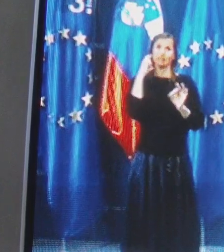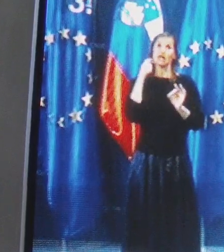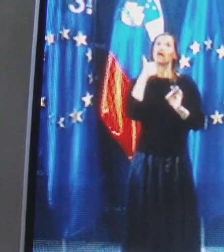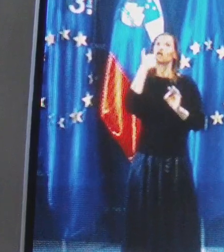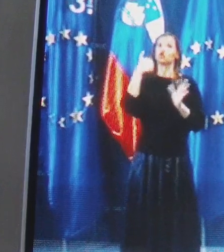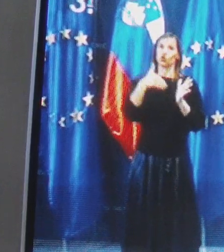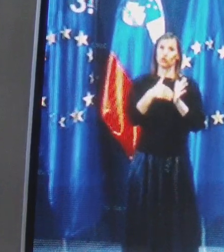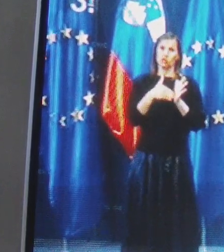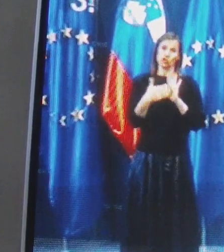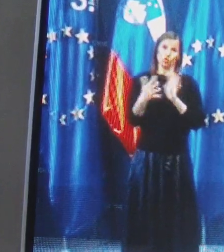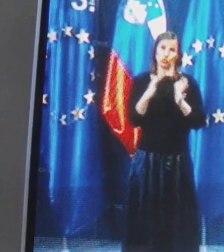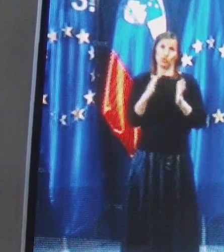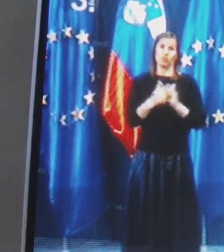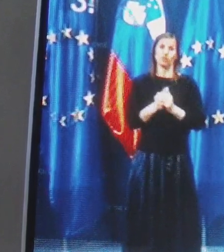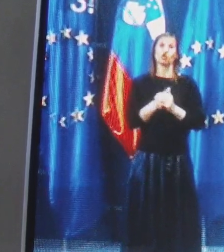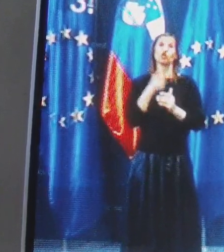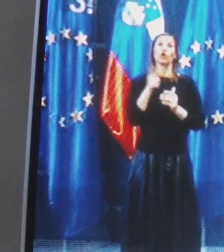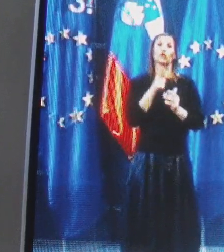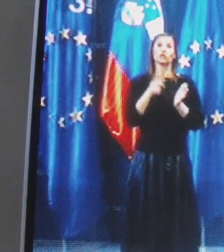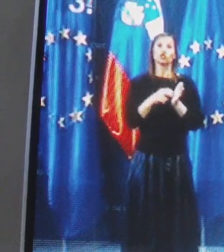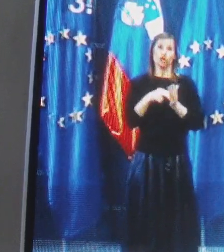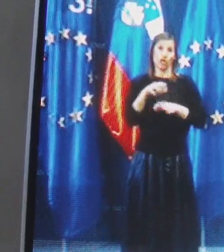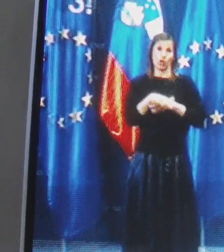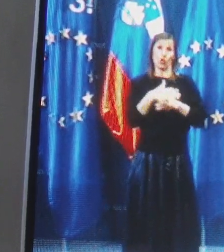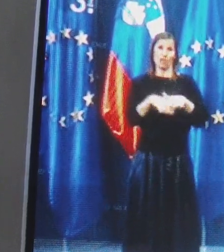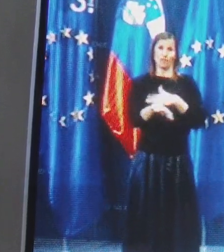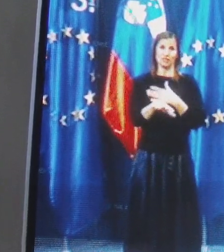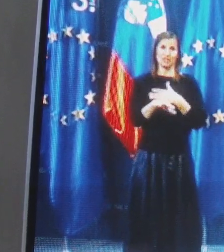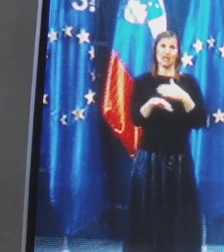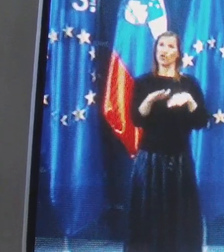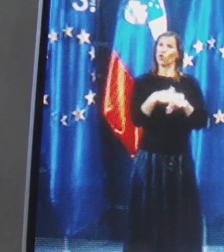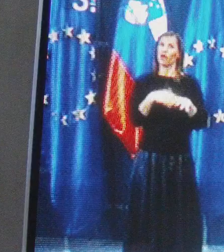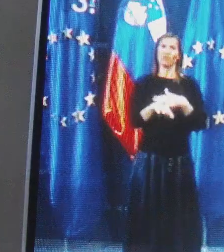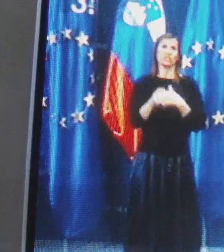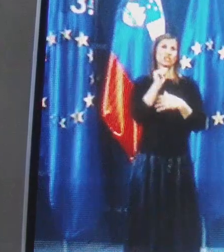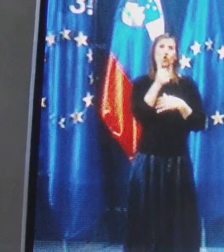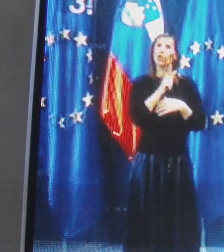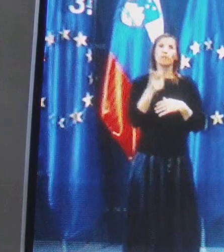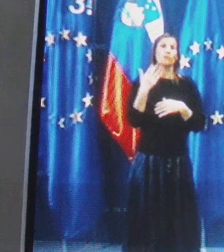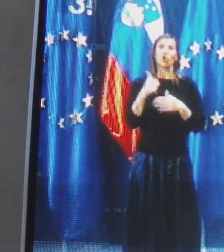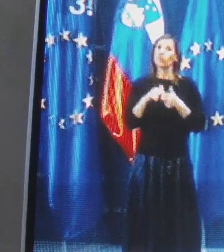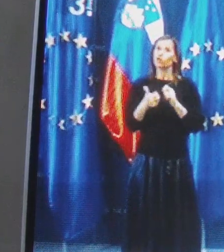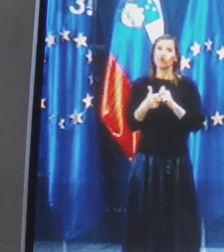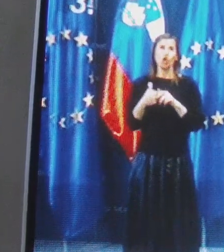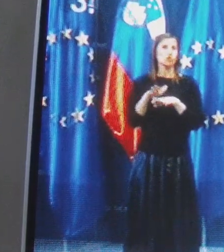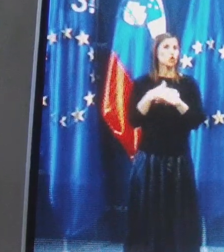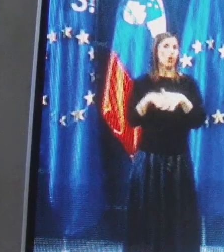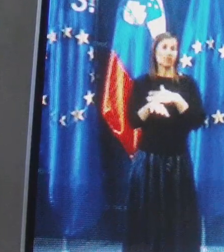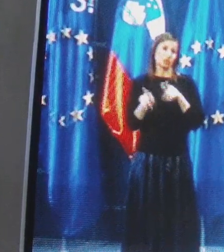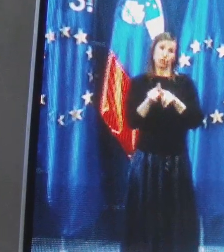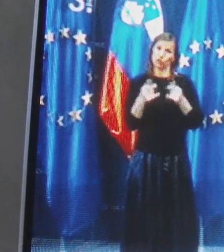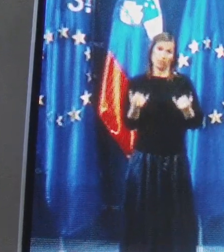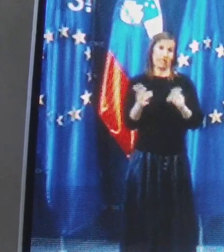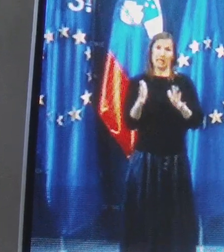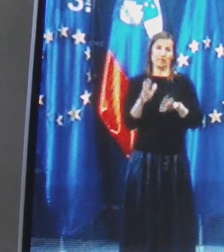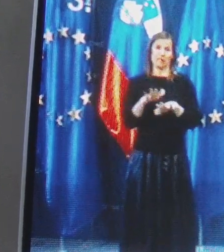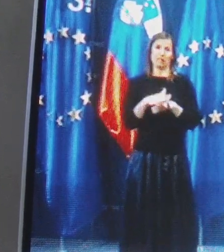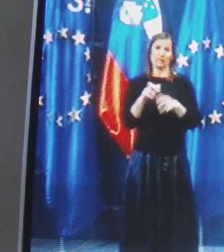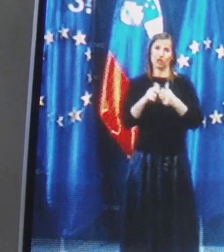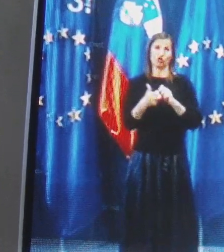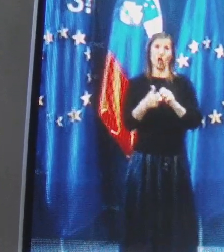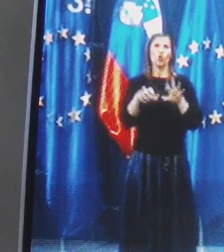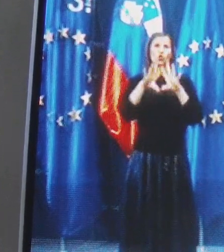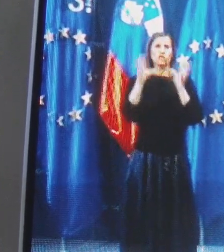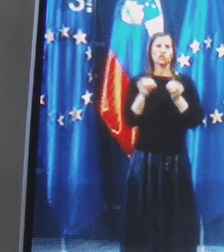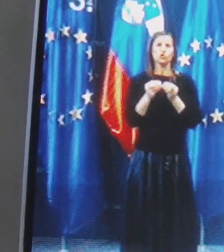100 tisoč dobrih in pa seveda še rukavice. Rukavic nikoli nismo imeli težav z rukavicem in tudi trenutno ni težav. V obojih